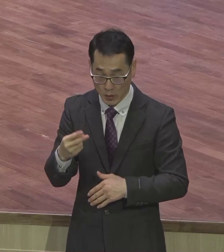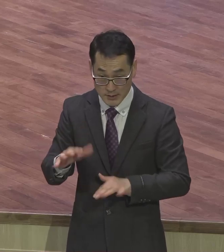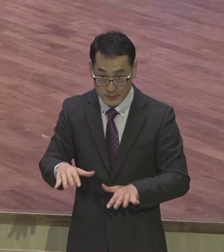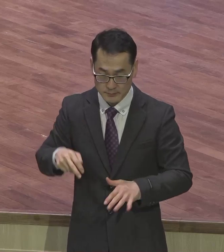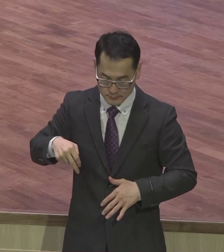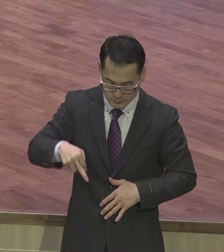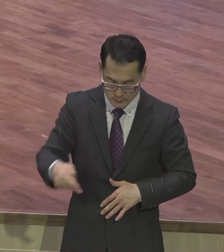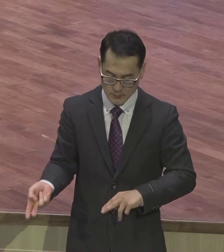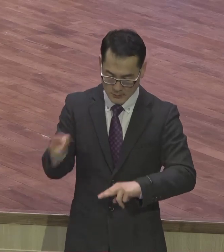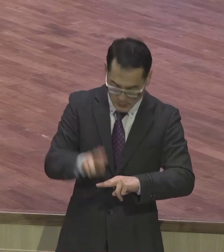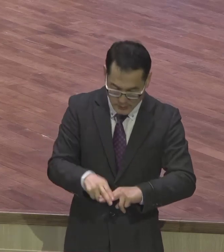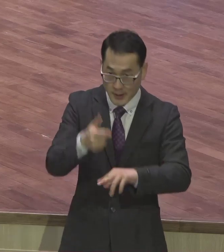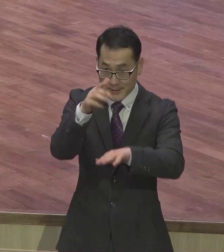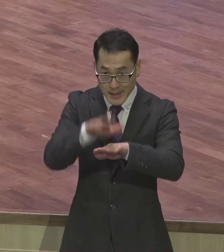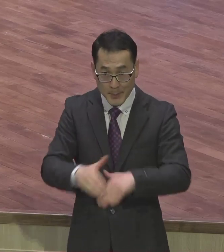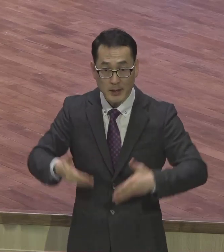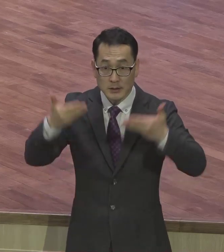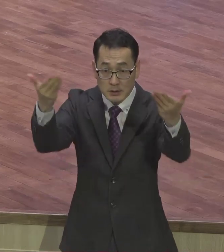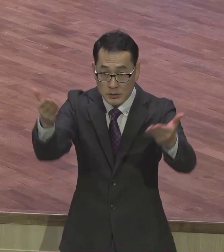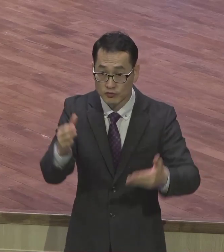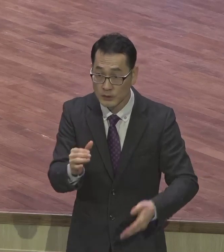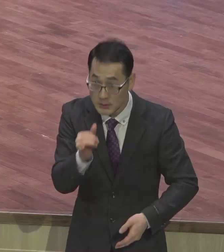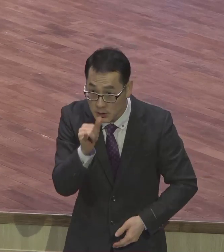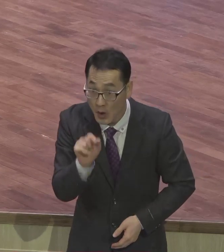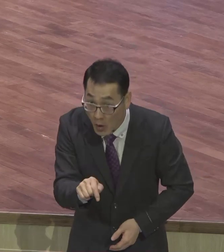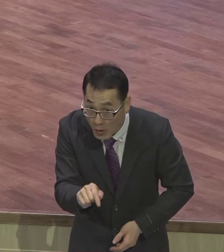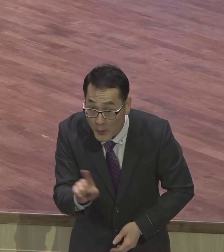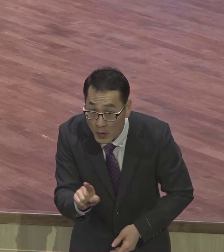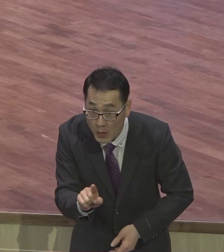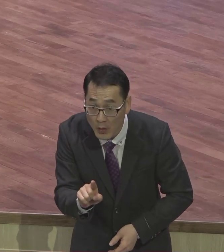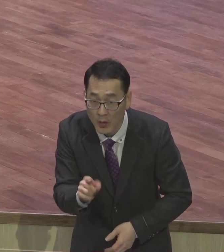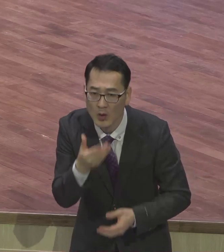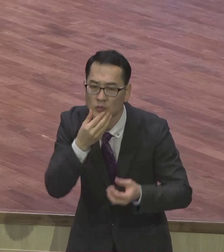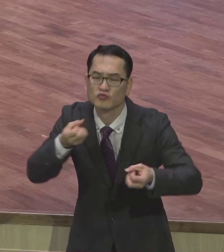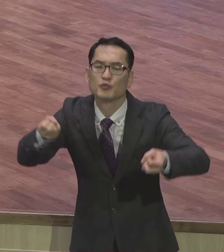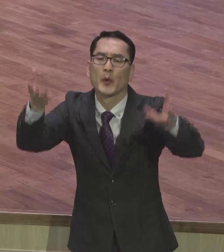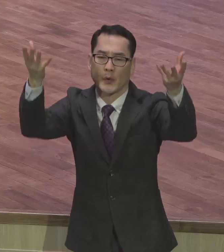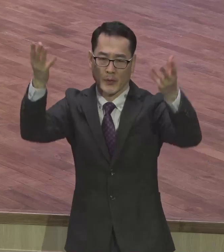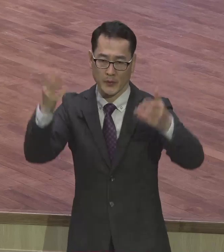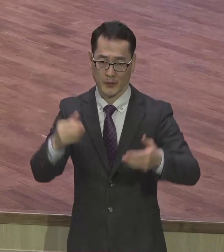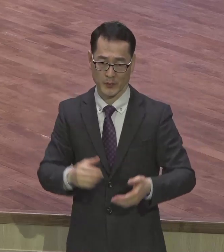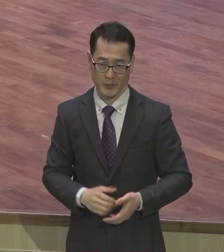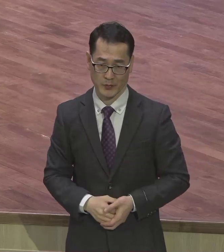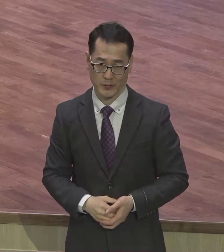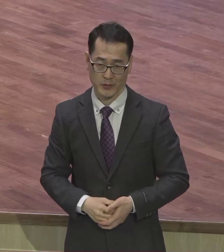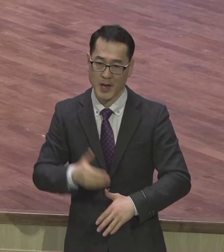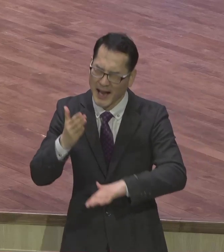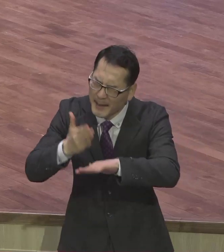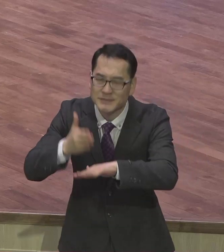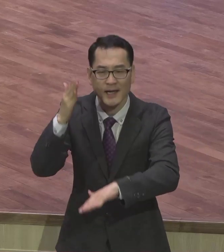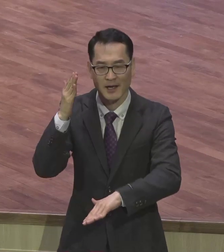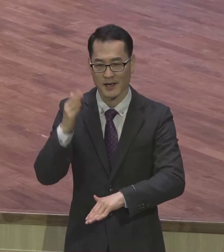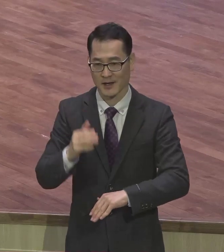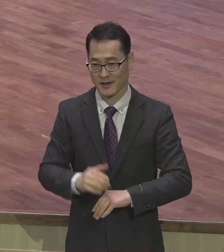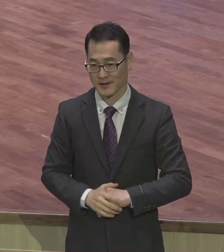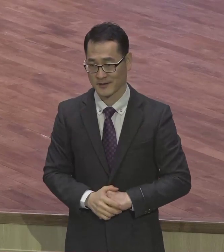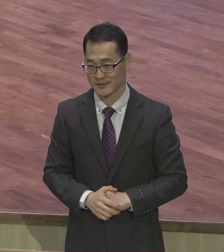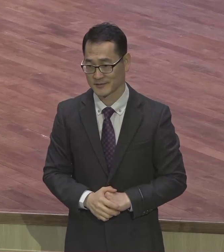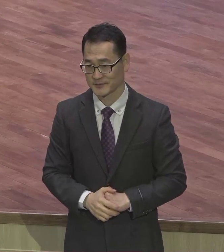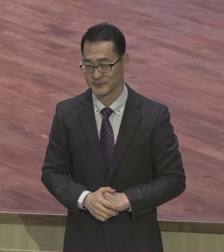그것도 예언기회나 예배 드린다. 축복 중에 축복절 믿으시기 바랍니다. 감사 중에 감사 중 믿으시기 바랍니다. 하나님께 감사